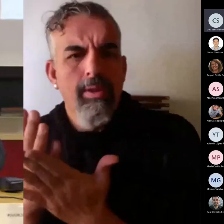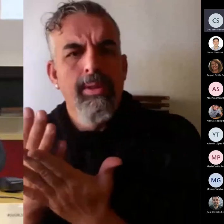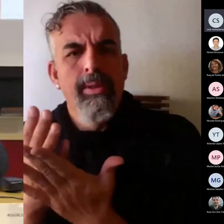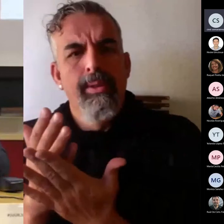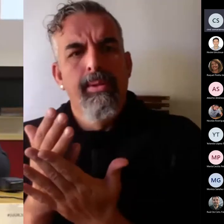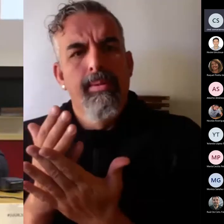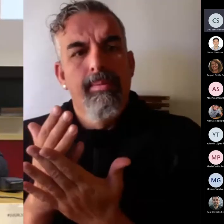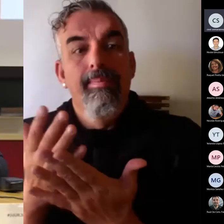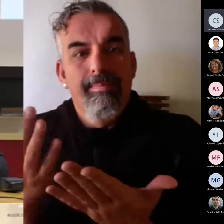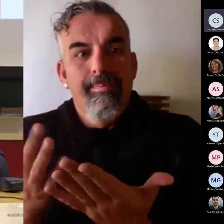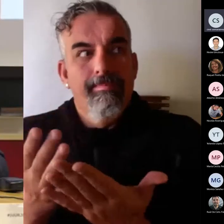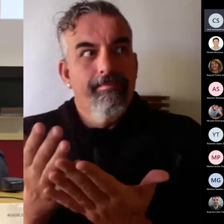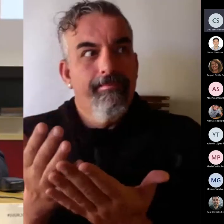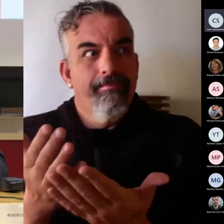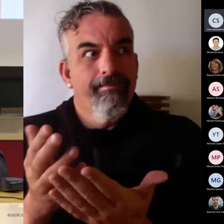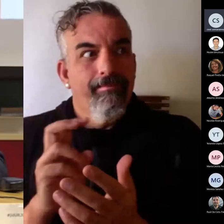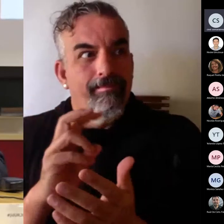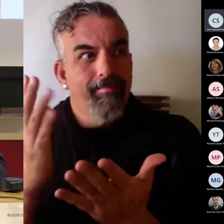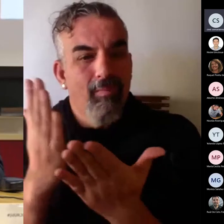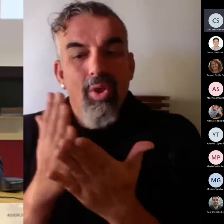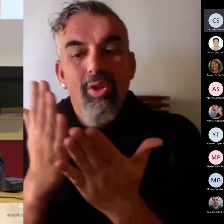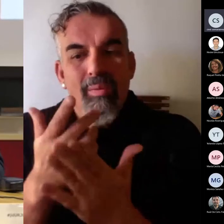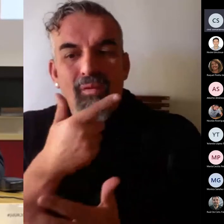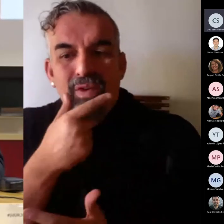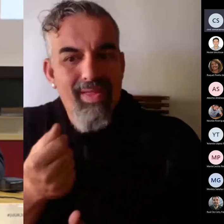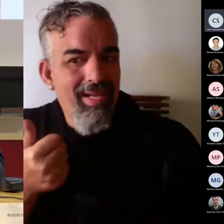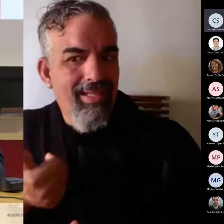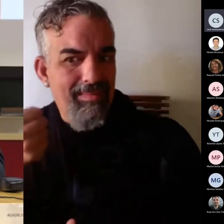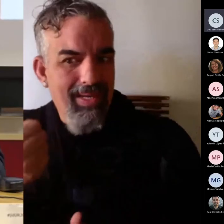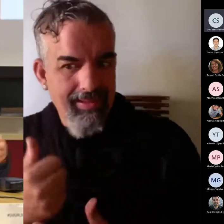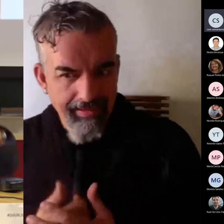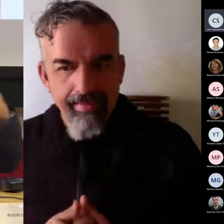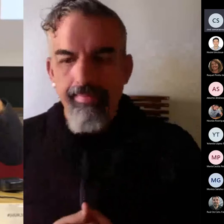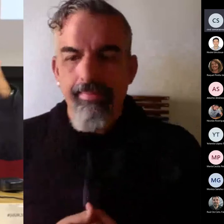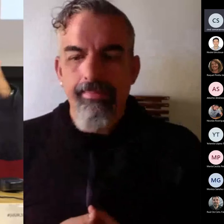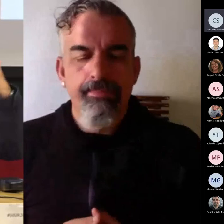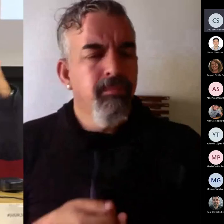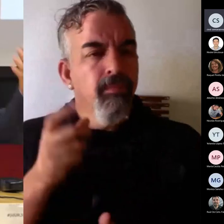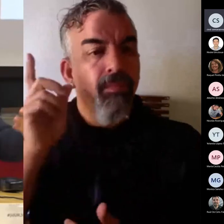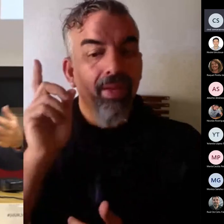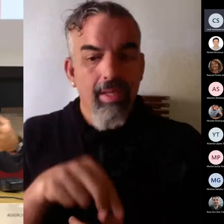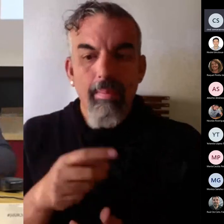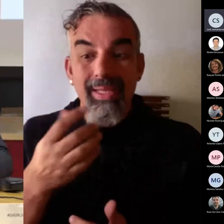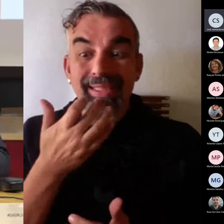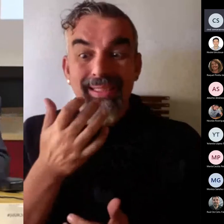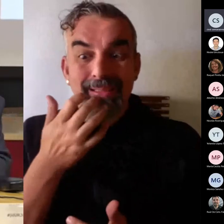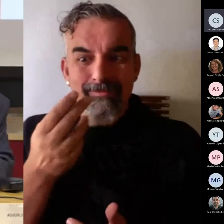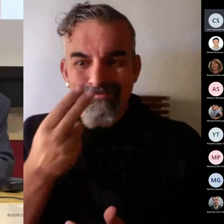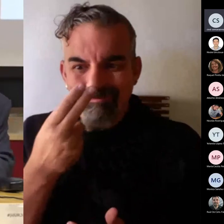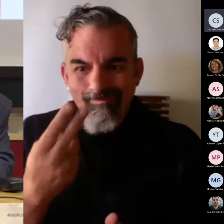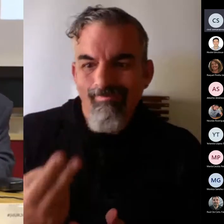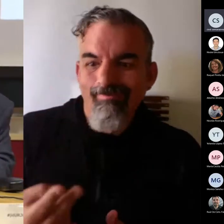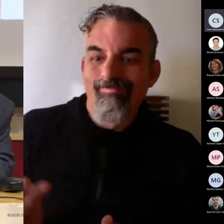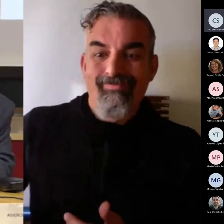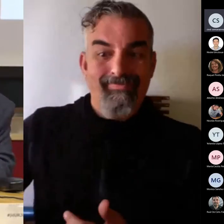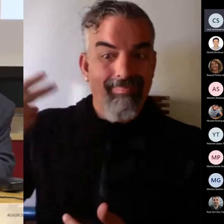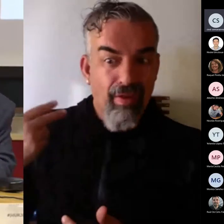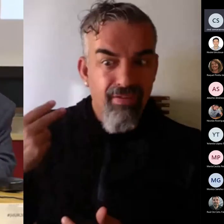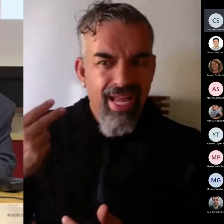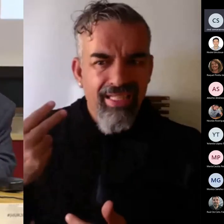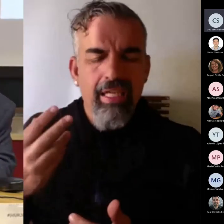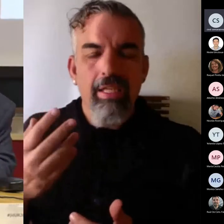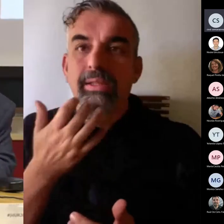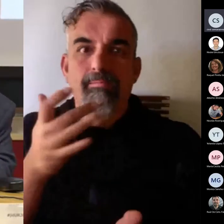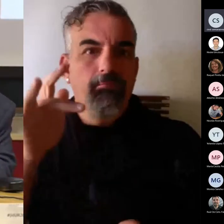no típicamente más fáciles. También echamos la vista atrás, pues, de si